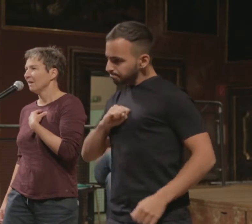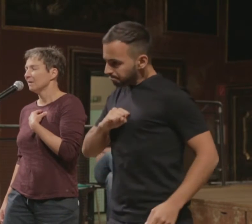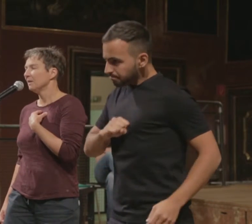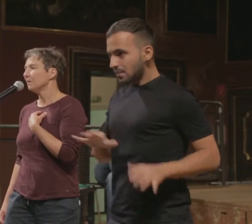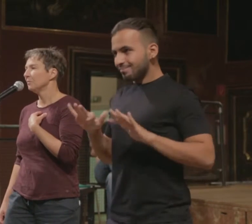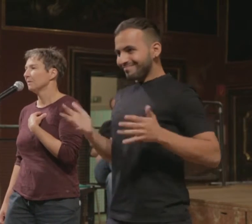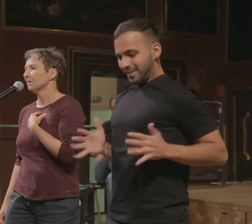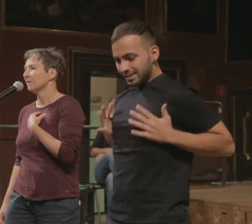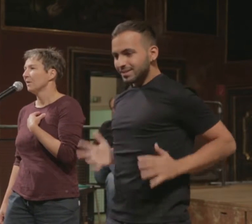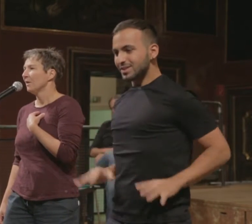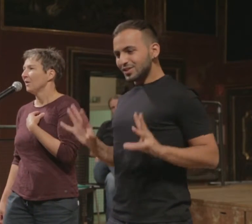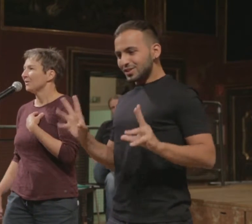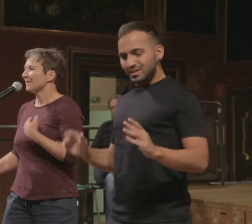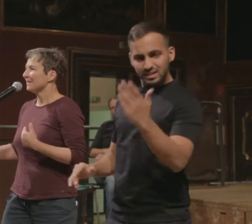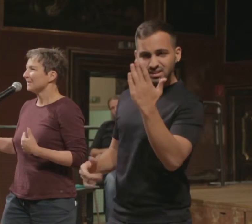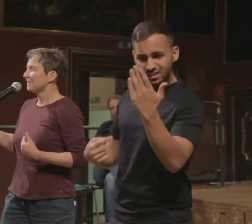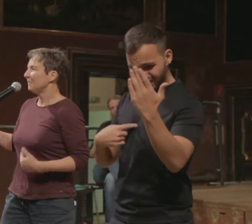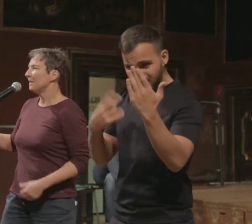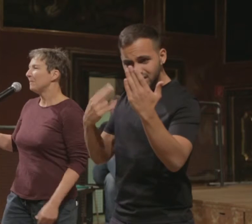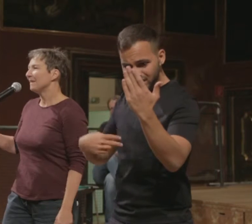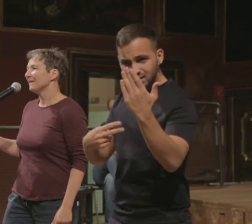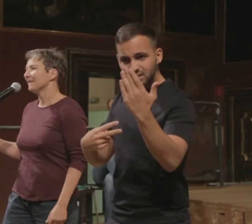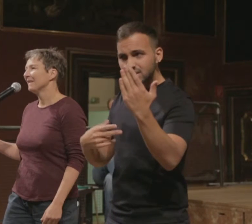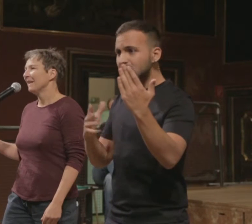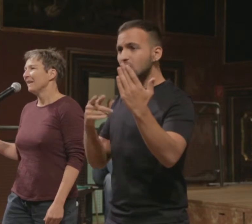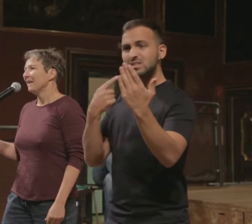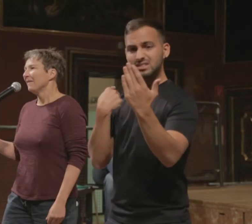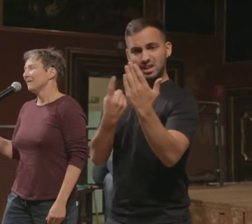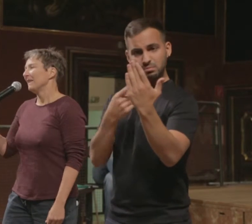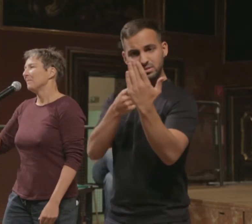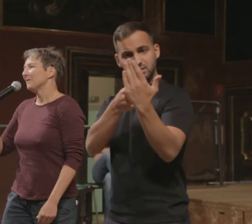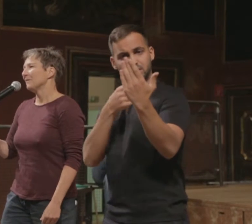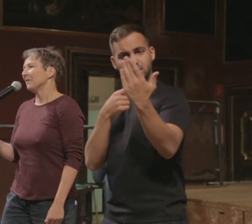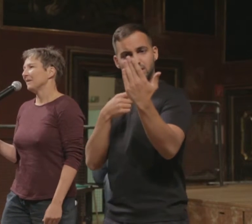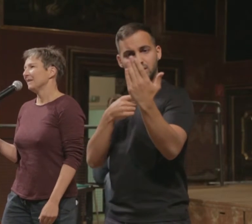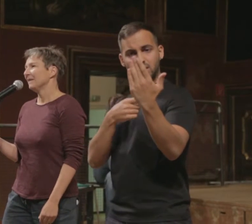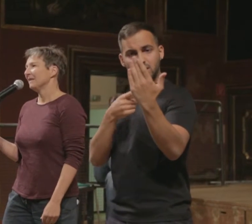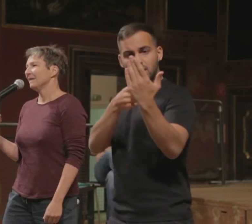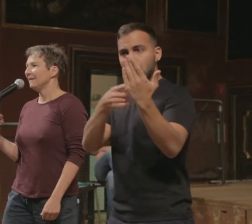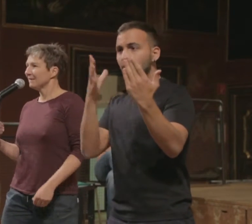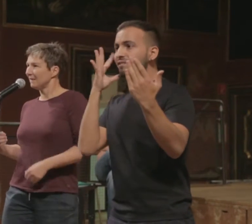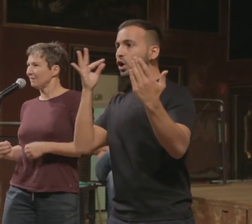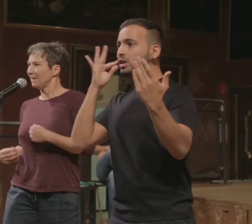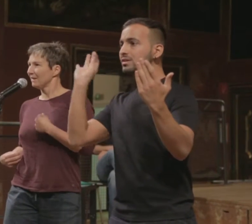das nicht du bist, sondern das Spiegelbild dessen, was deine beste Freundin in dir sehen will.